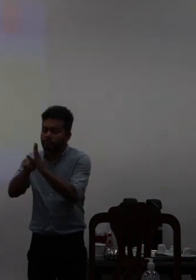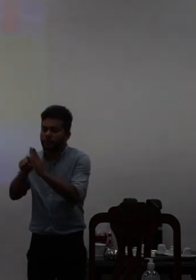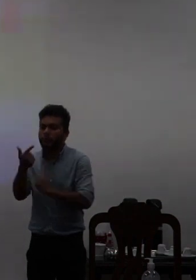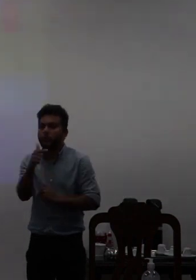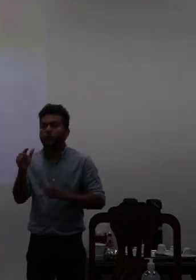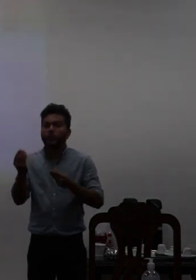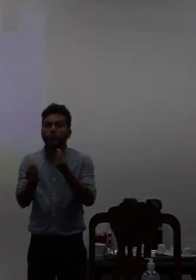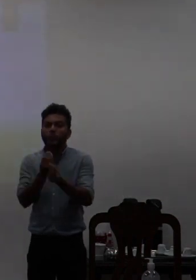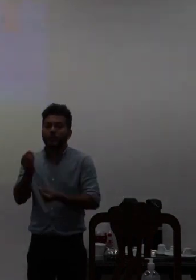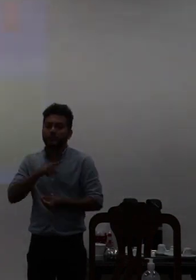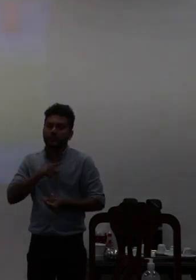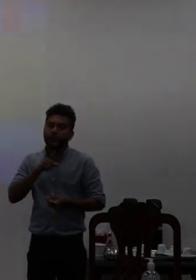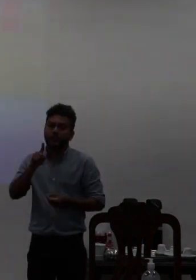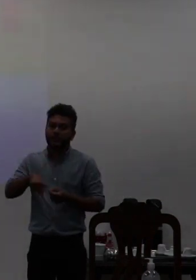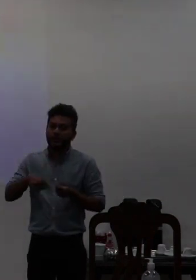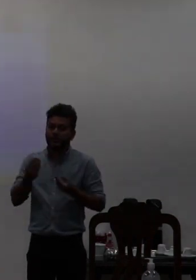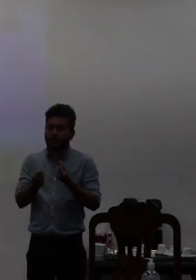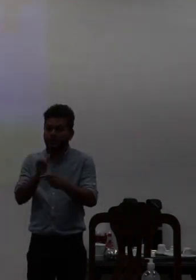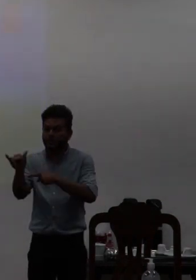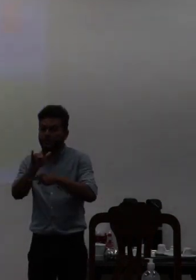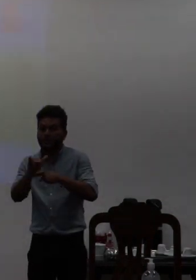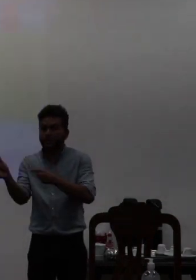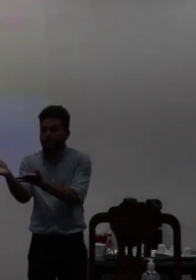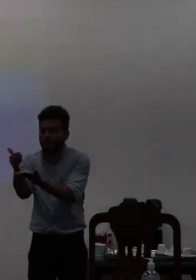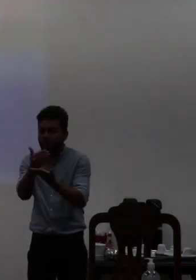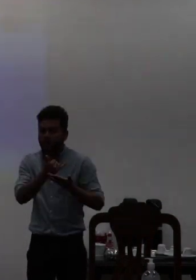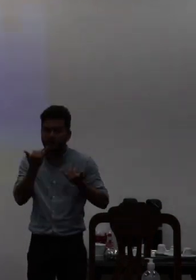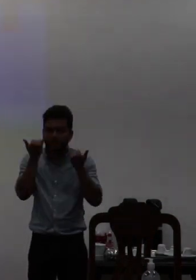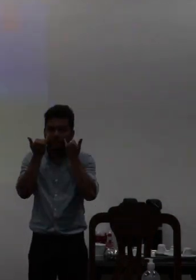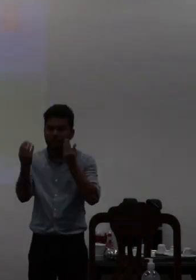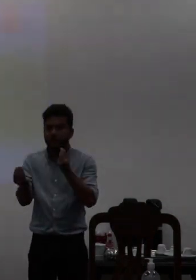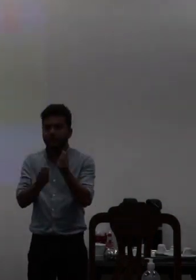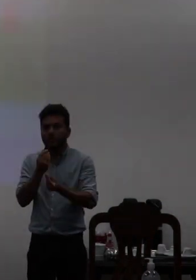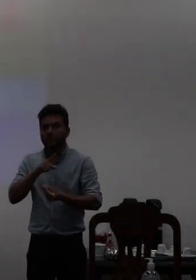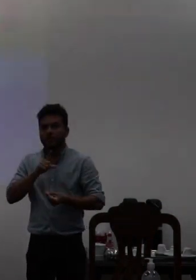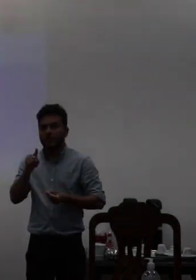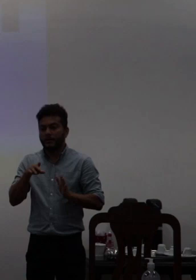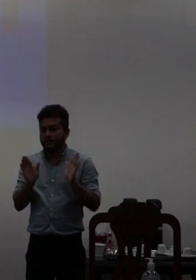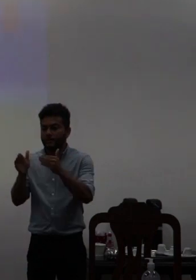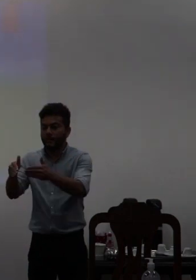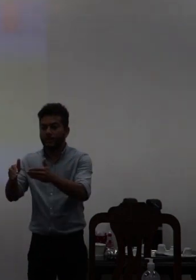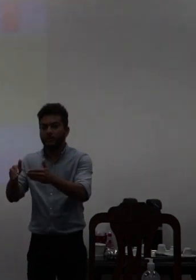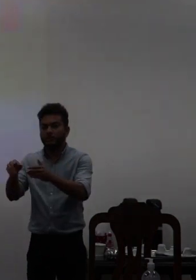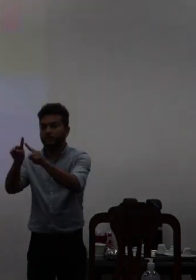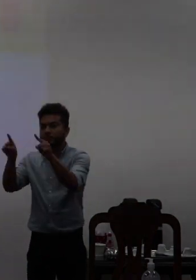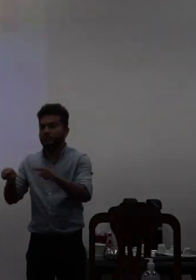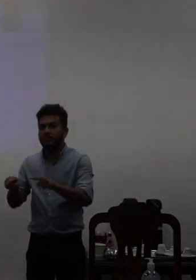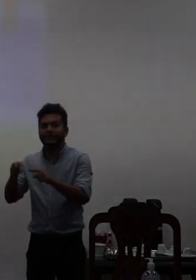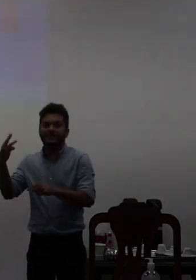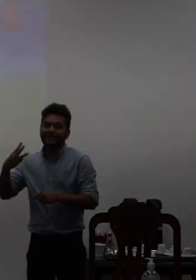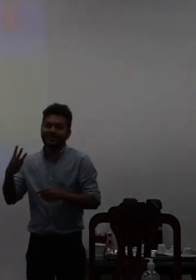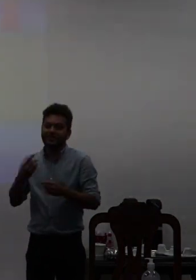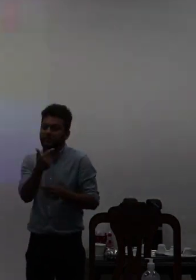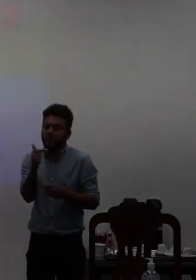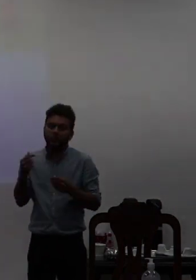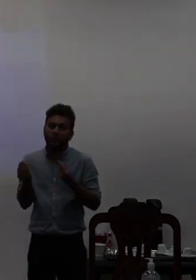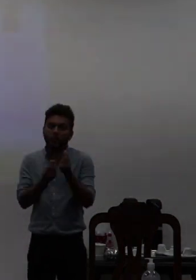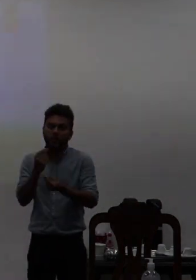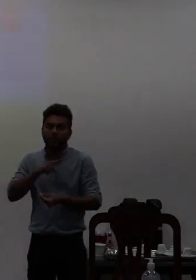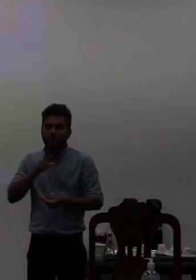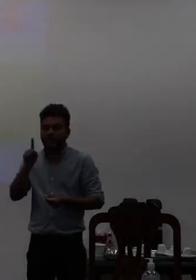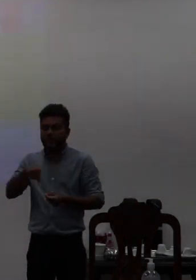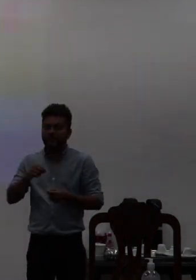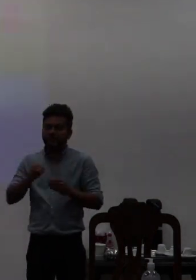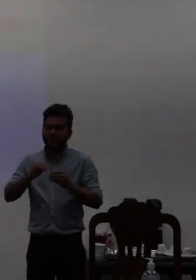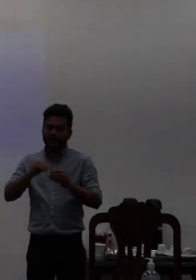instrumento de coleta de informação sobre a percepção da categoria terceirizada até o público externo a gente conseguiu